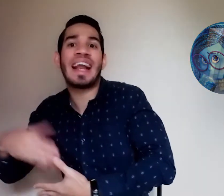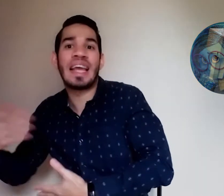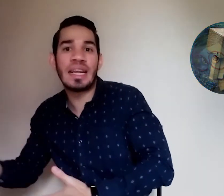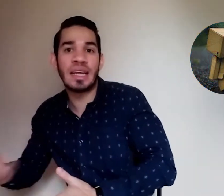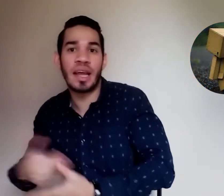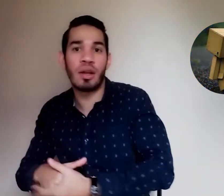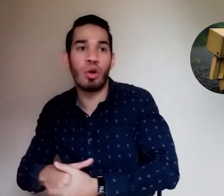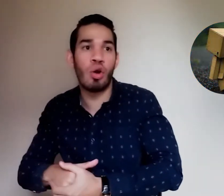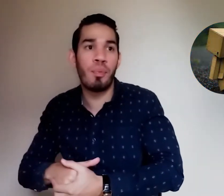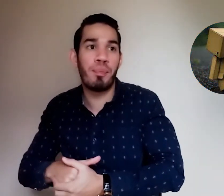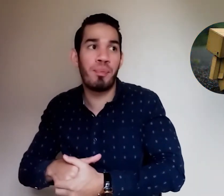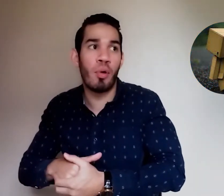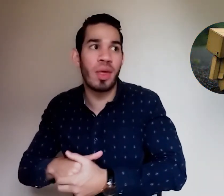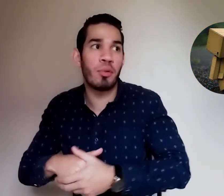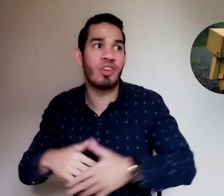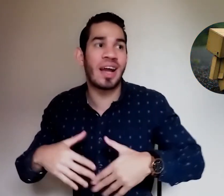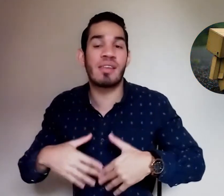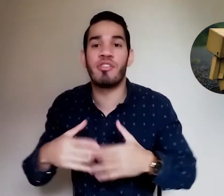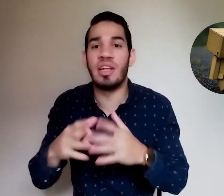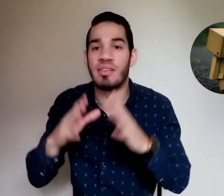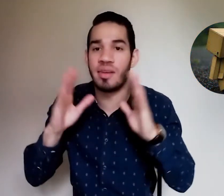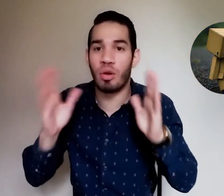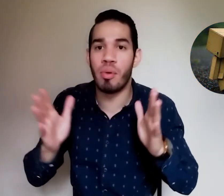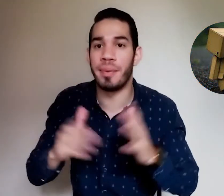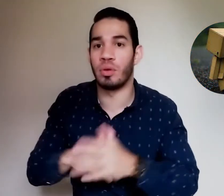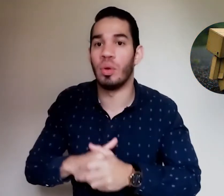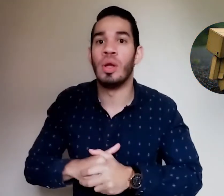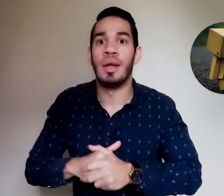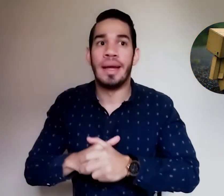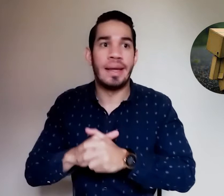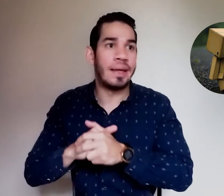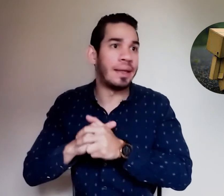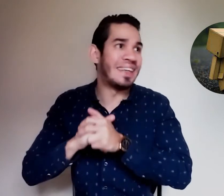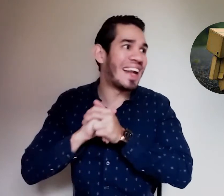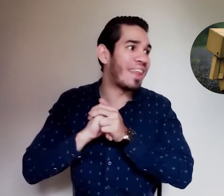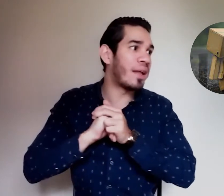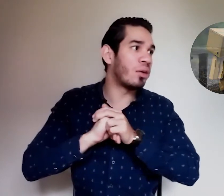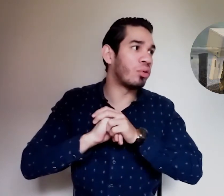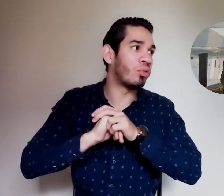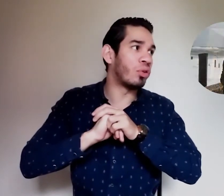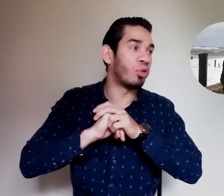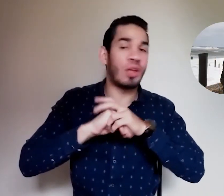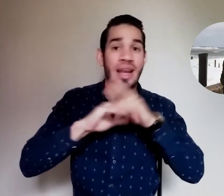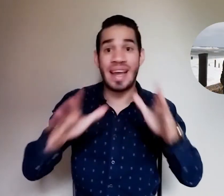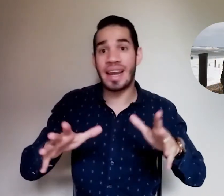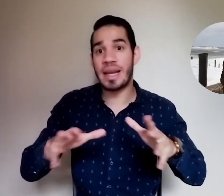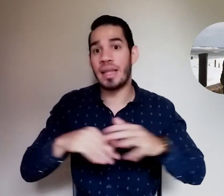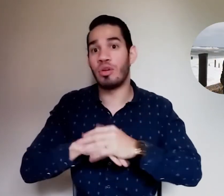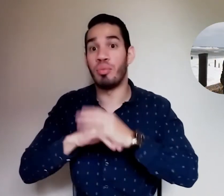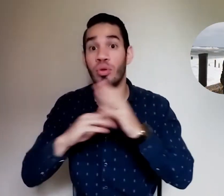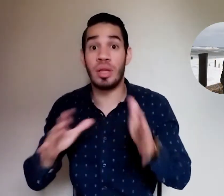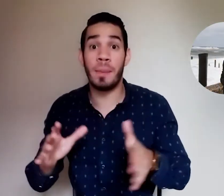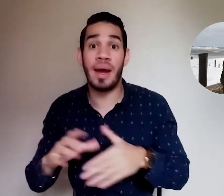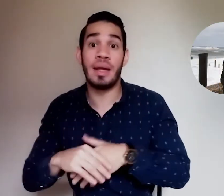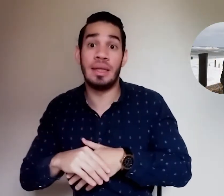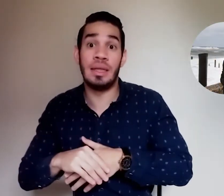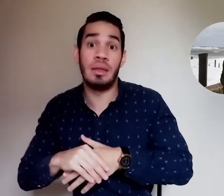creer que no podemos llegar a ser felices en algún momento nada nos nos alegra nada no motiva y